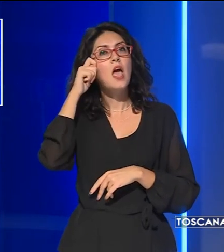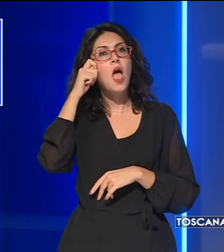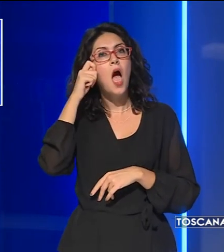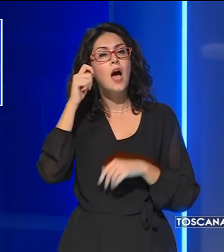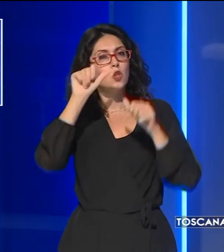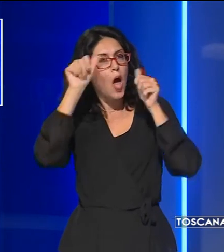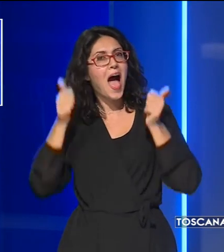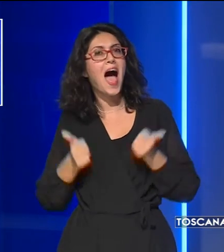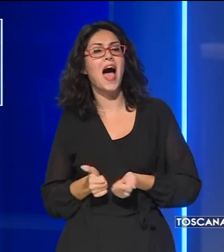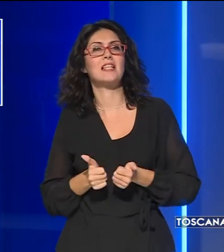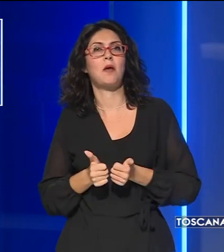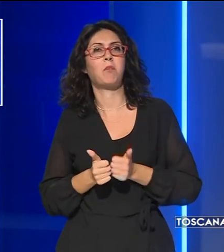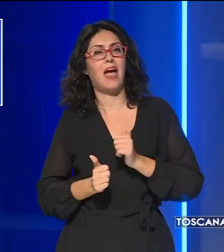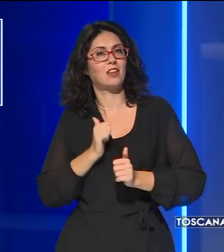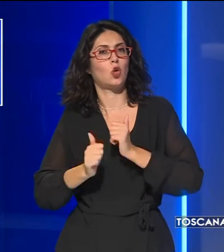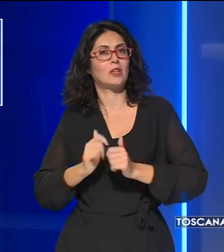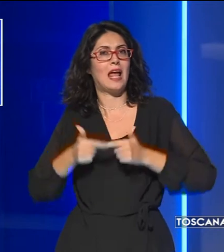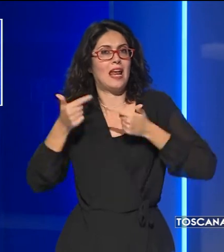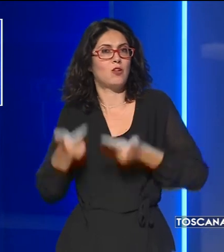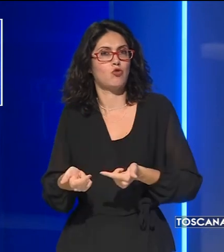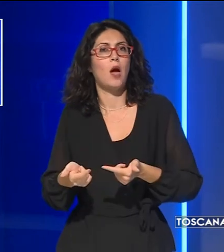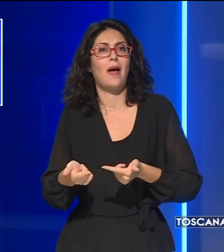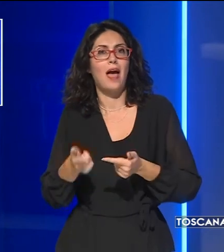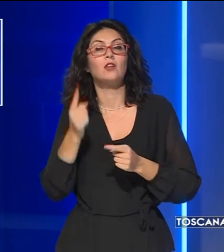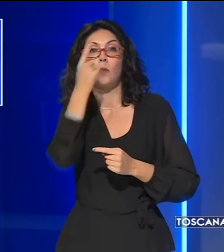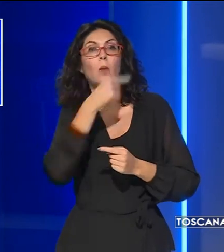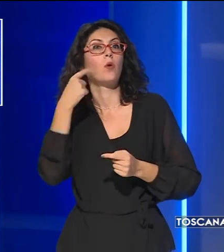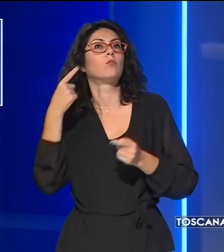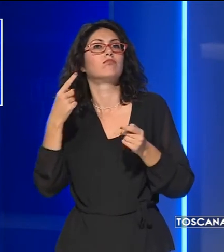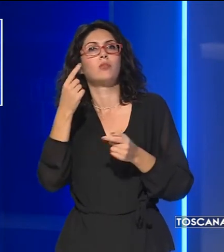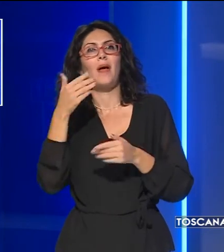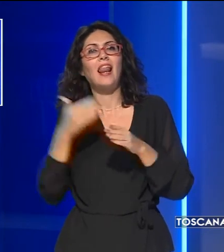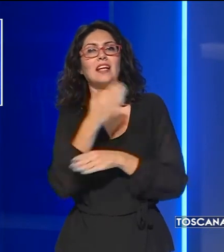'aspetto della persona a causa di lesioni permanenti al viso.